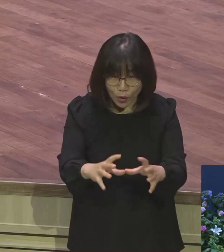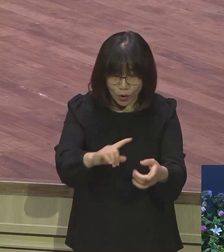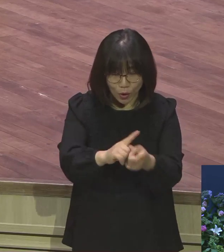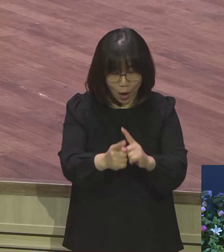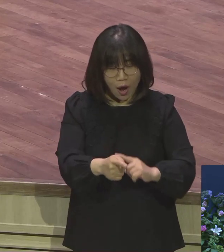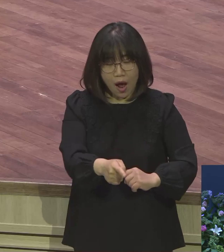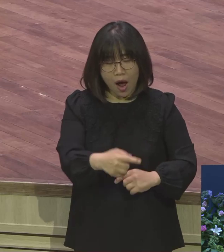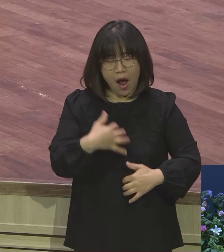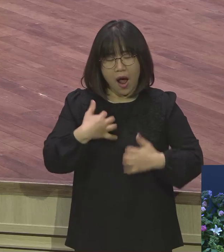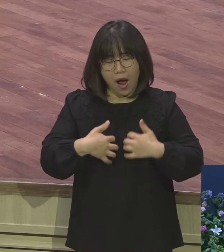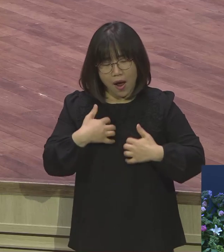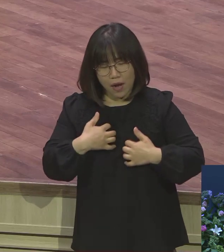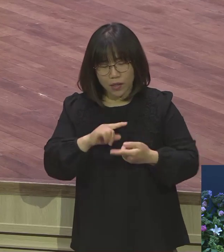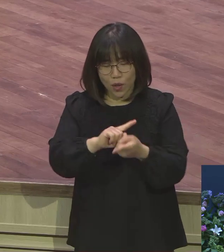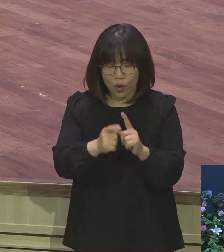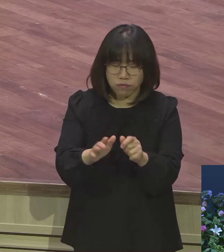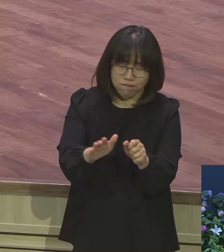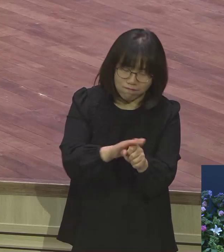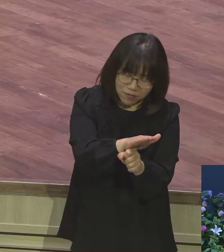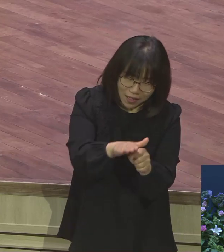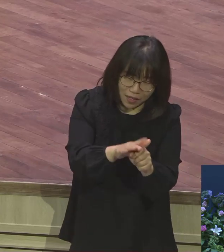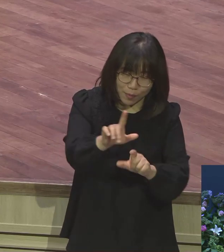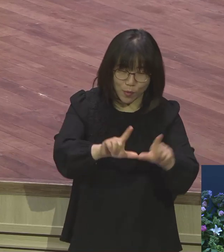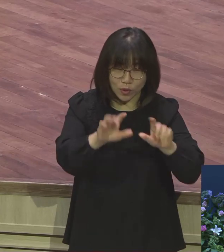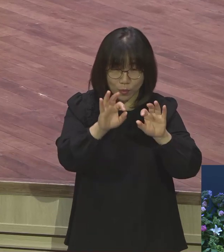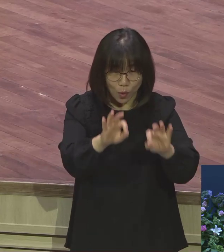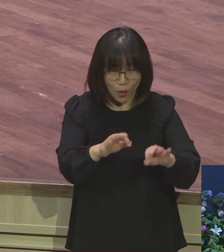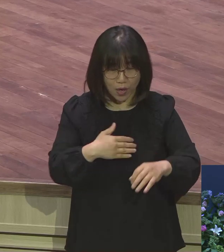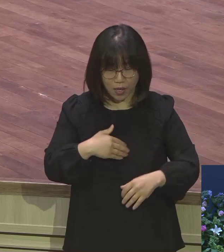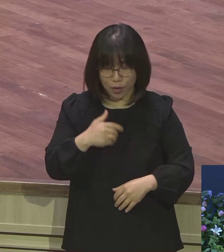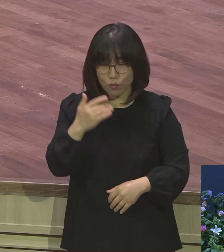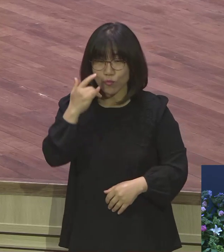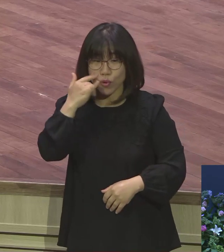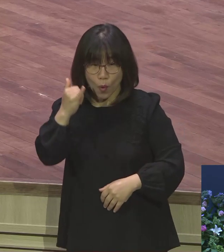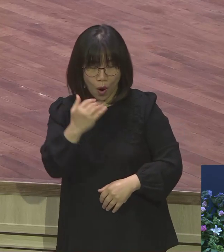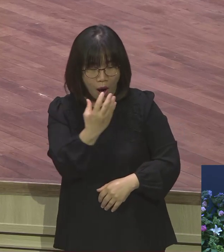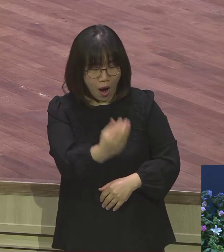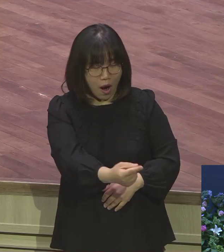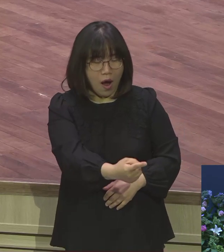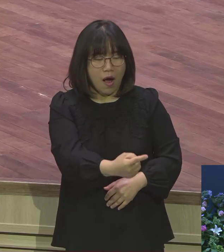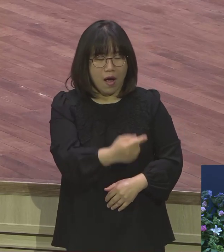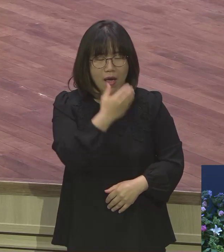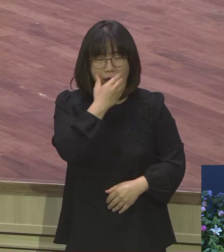동생 하면서 애께놀 모습 부모가 볼 때 얼마나 행복합니까. 그게 똑같은 거라니까요.